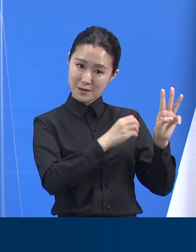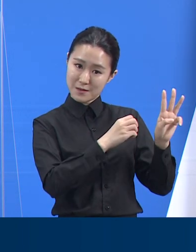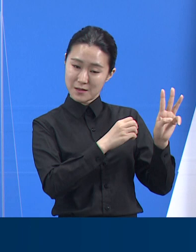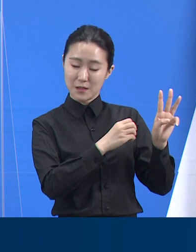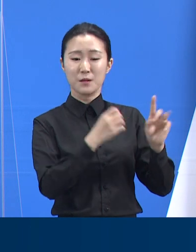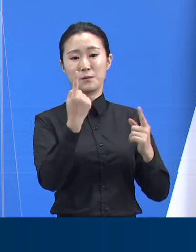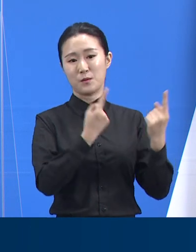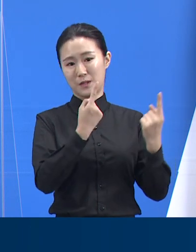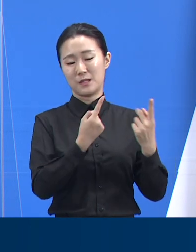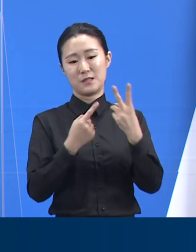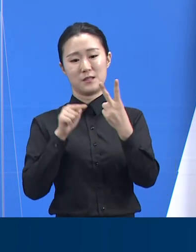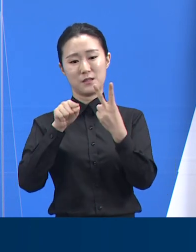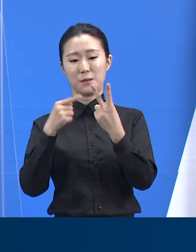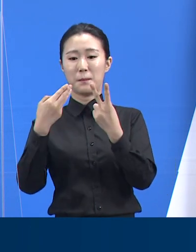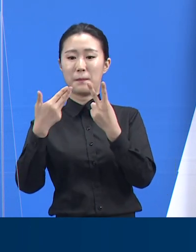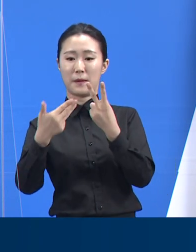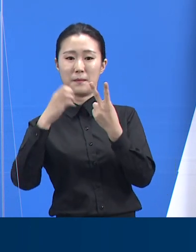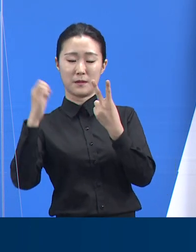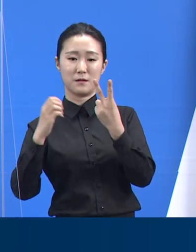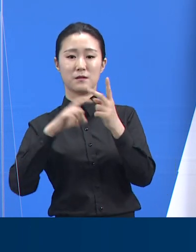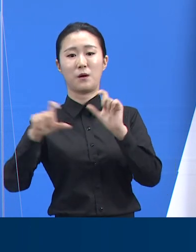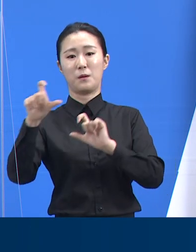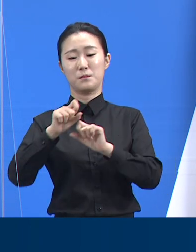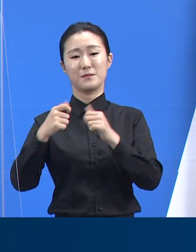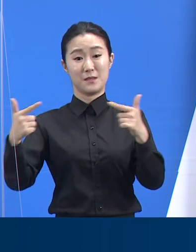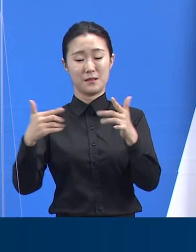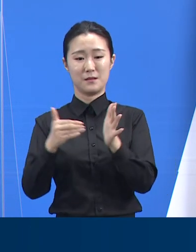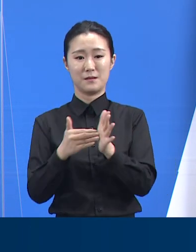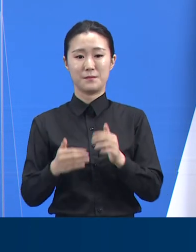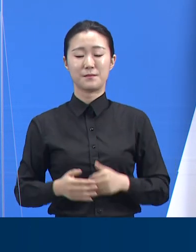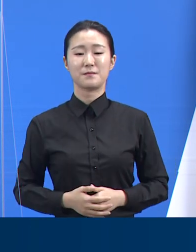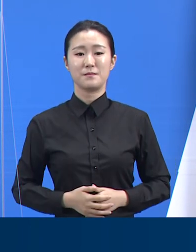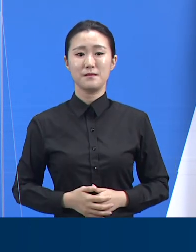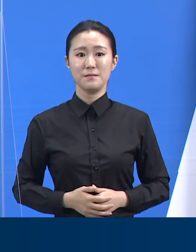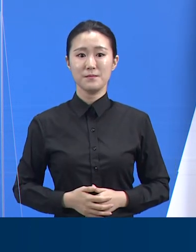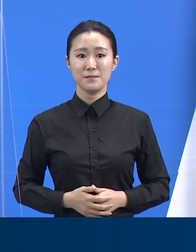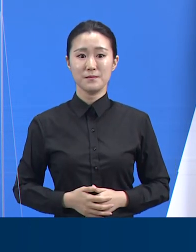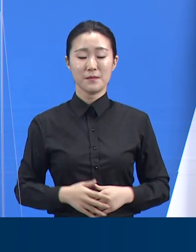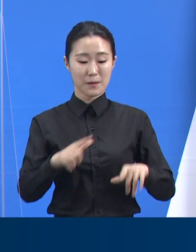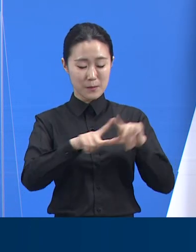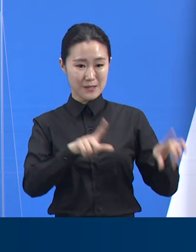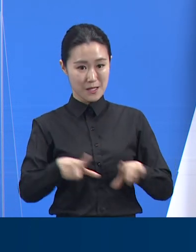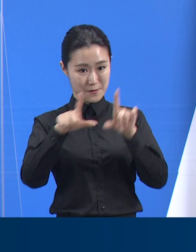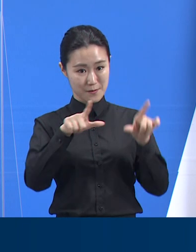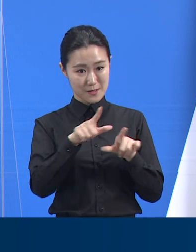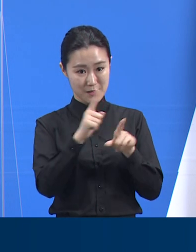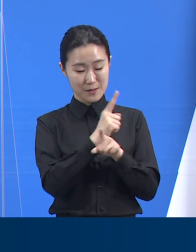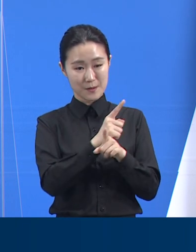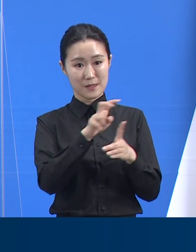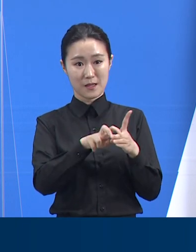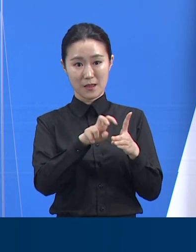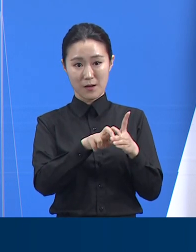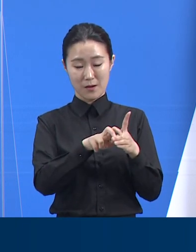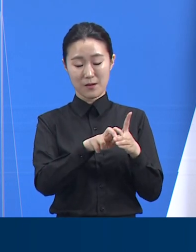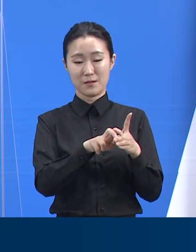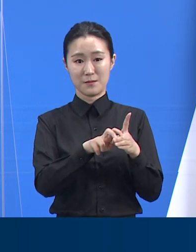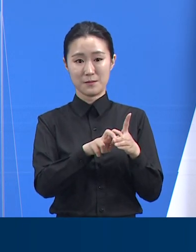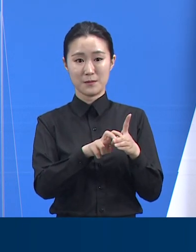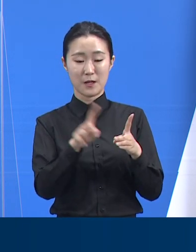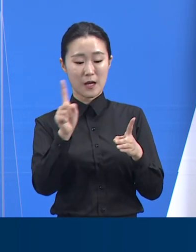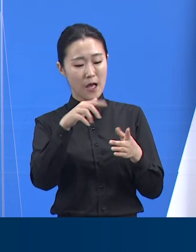도가 운영하는 8개의 일반생활치료센터는 7월 5일 18시 기준 1